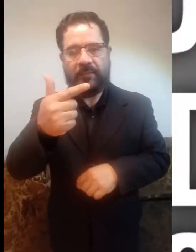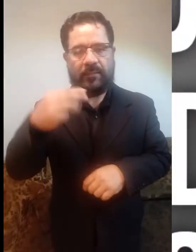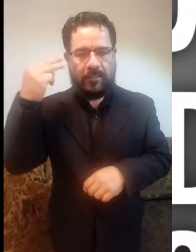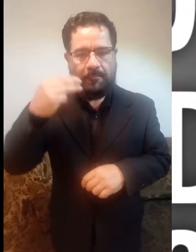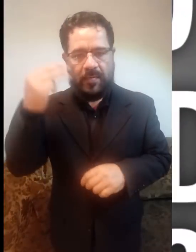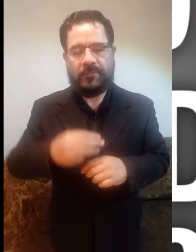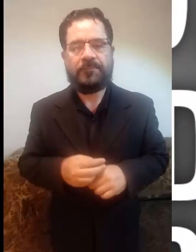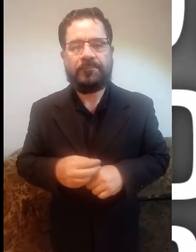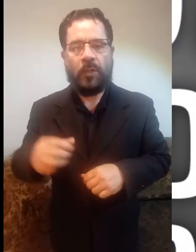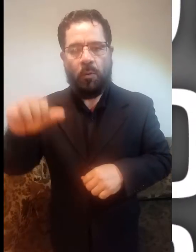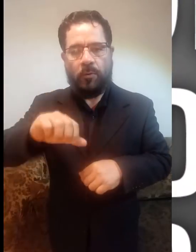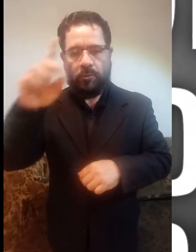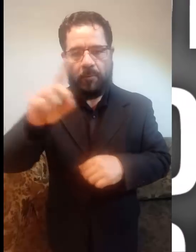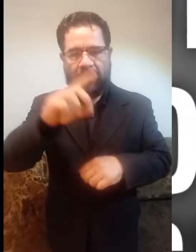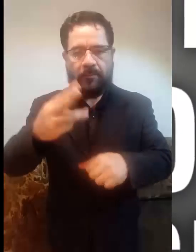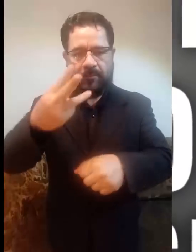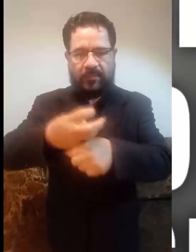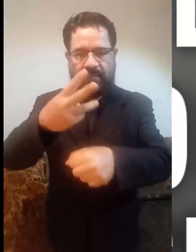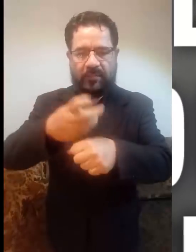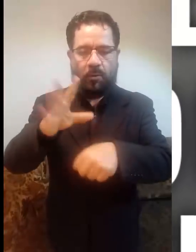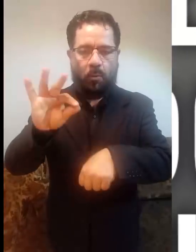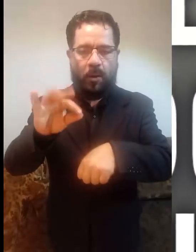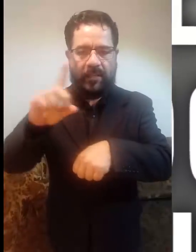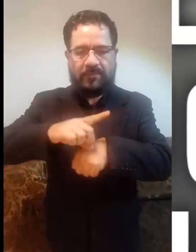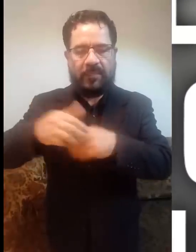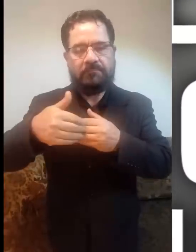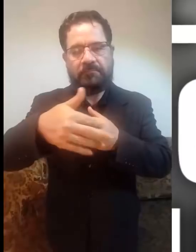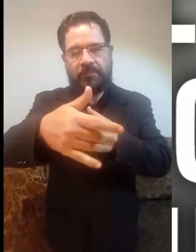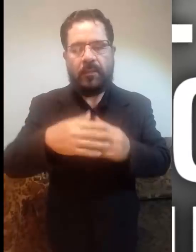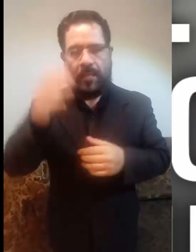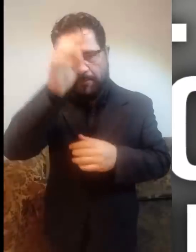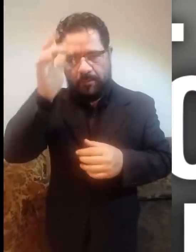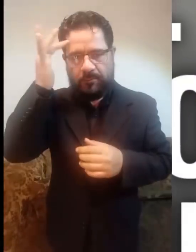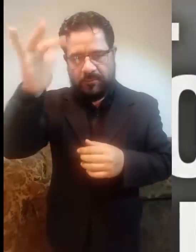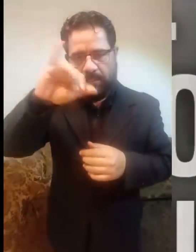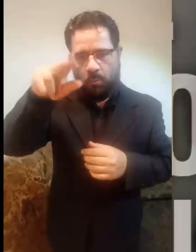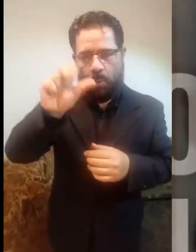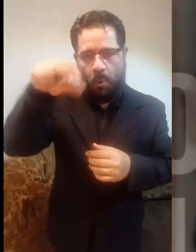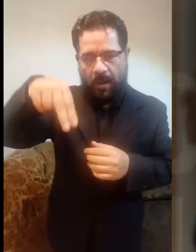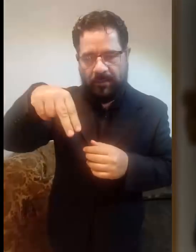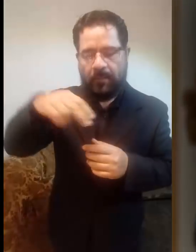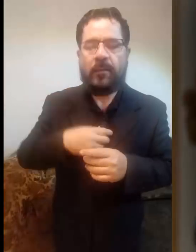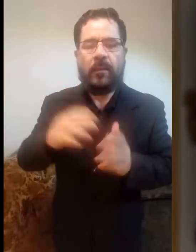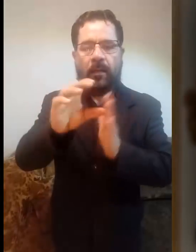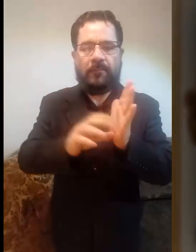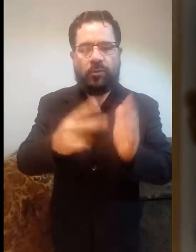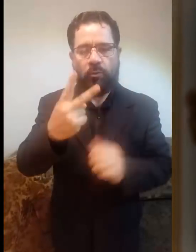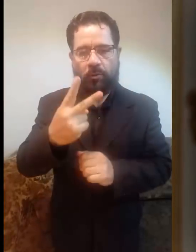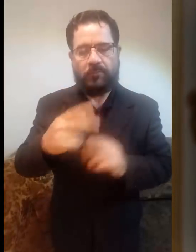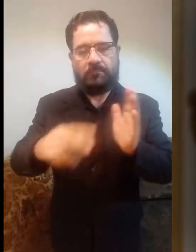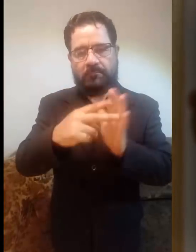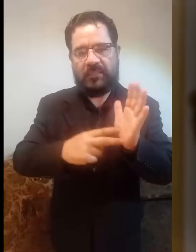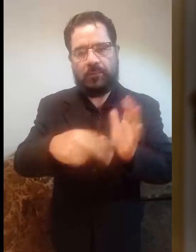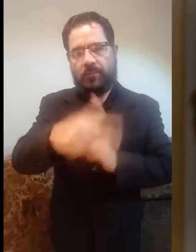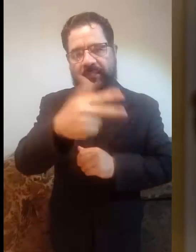7 de marzo, tercer domingo de cuaresma. Evangelio según San Juan, capítulo 2,